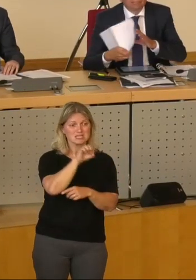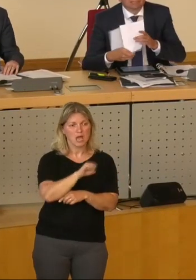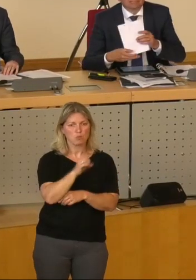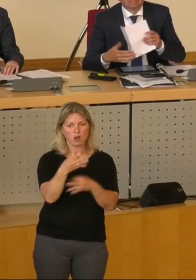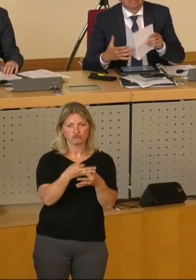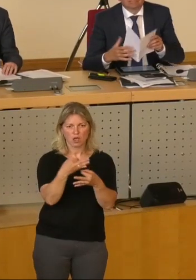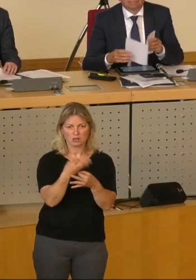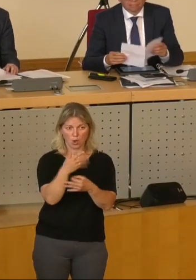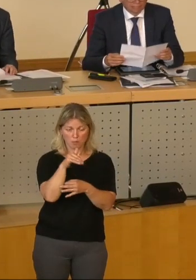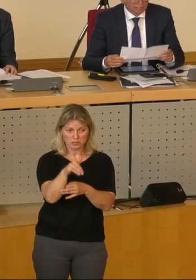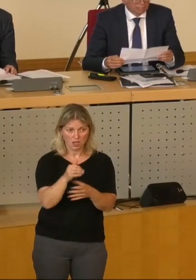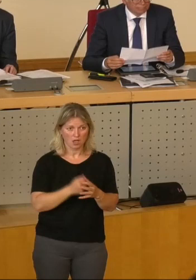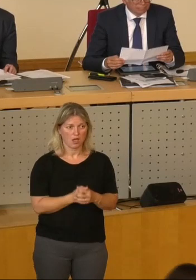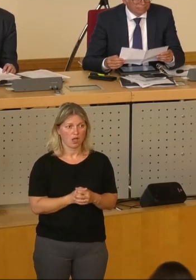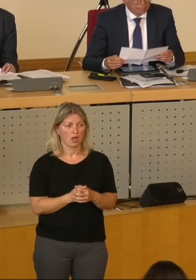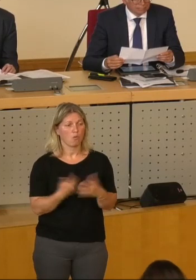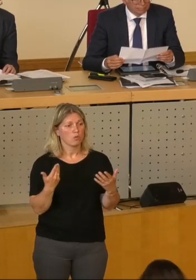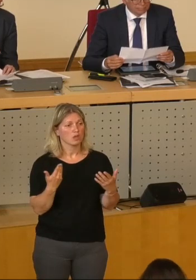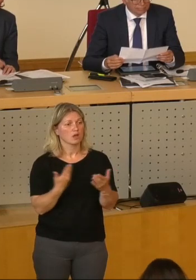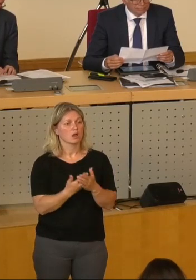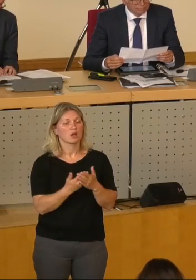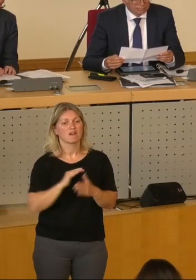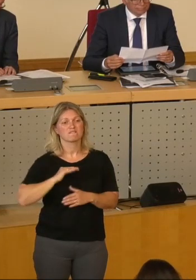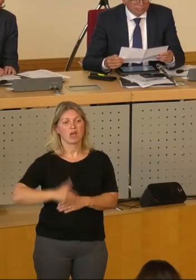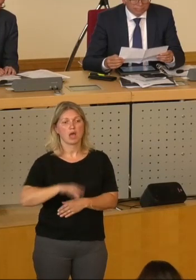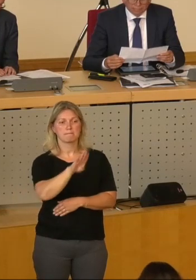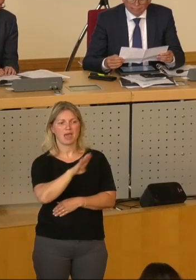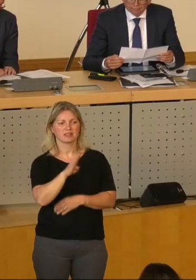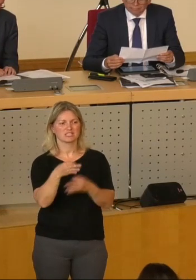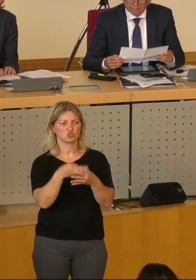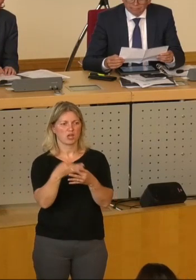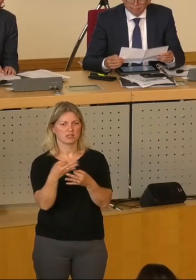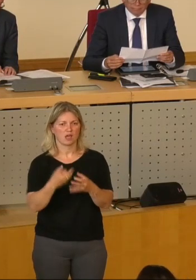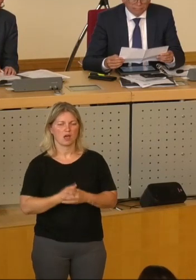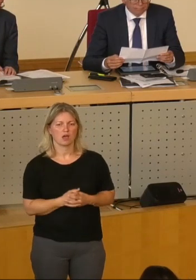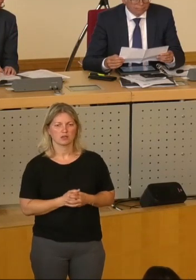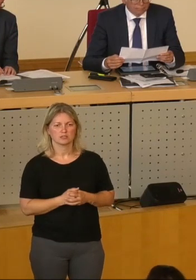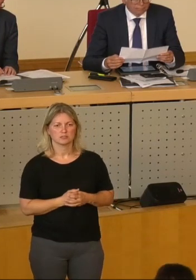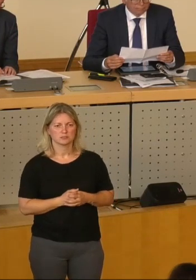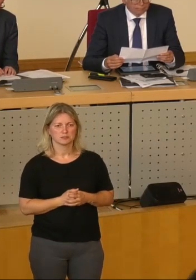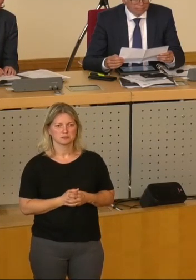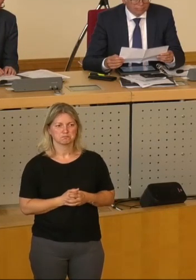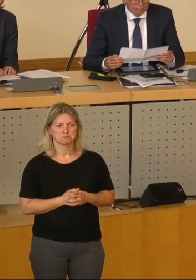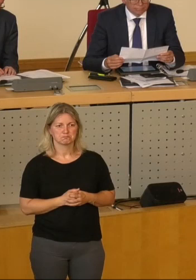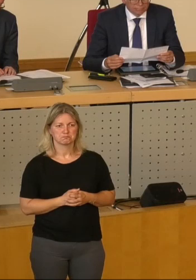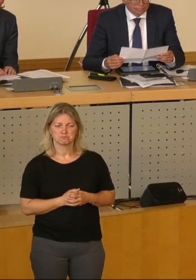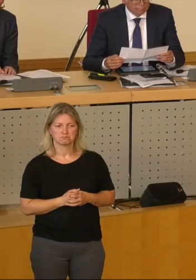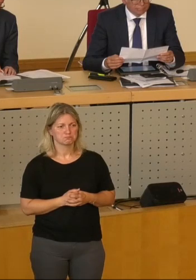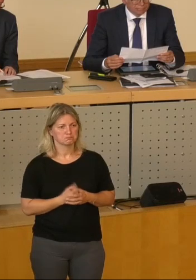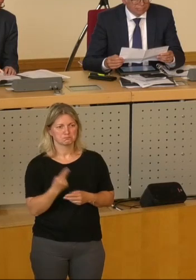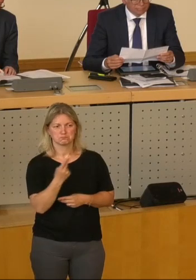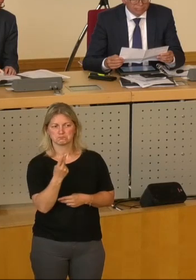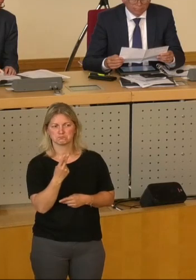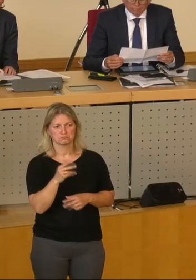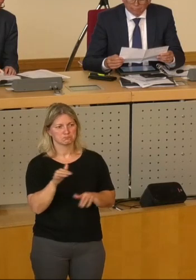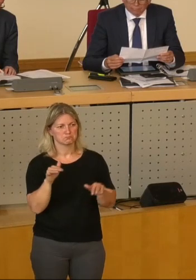oder Frau Beatrice Schneider sind beide nicht